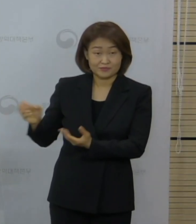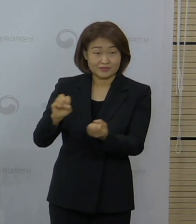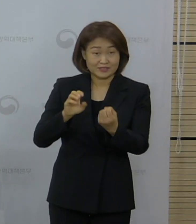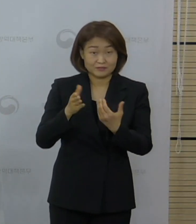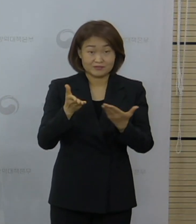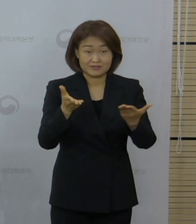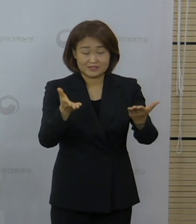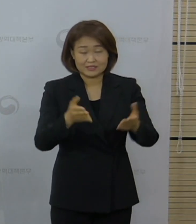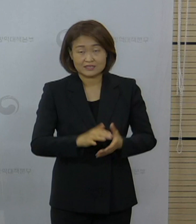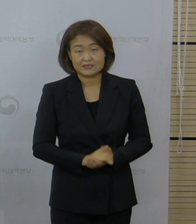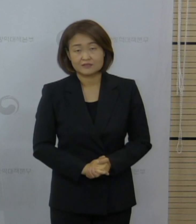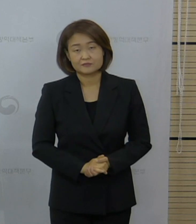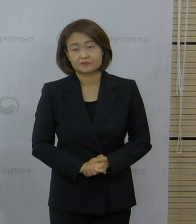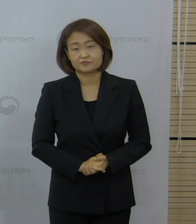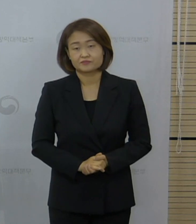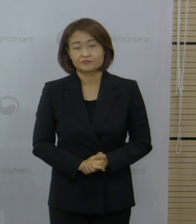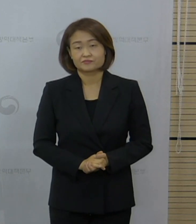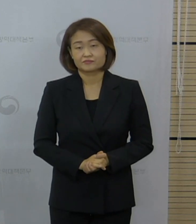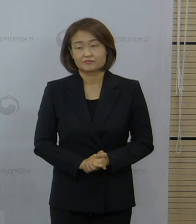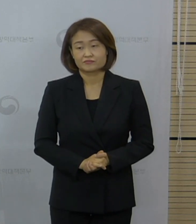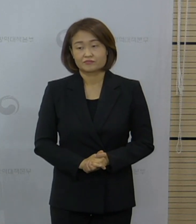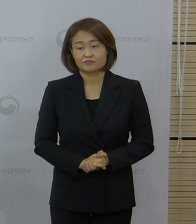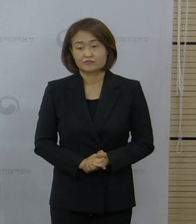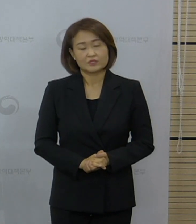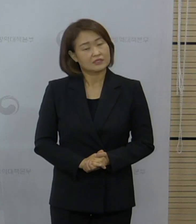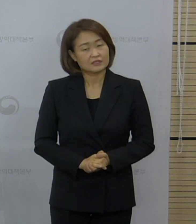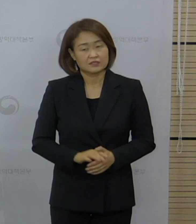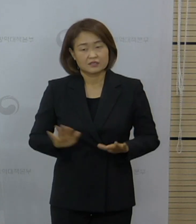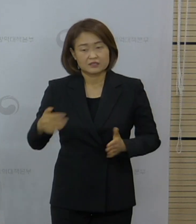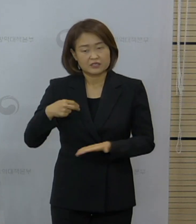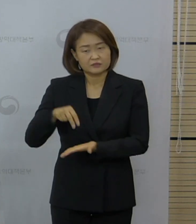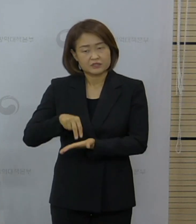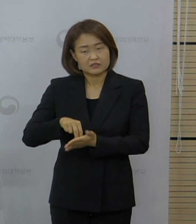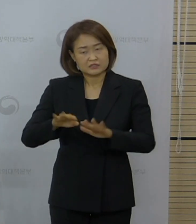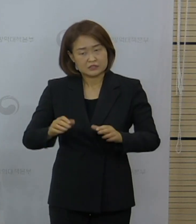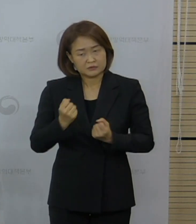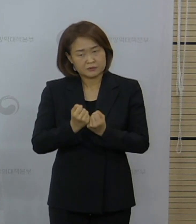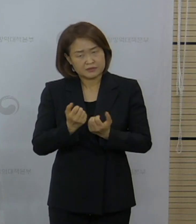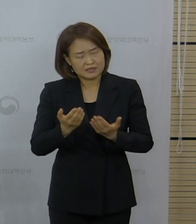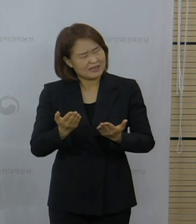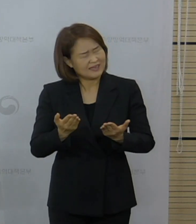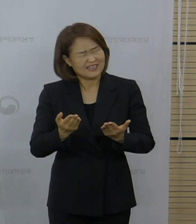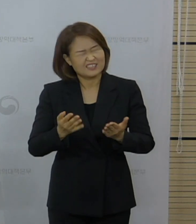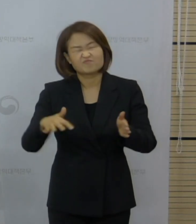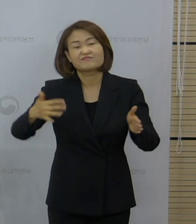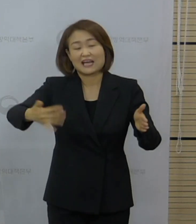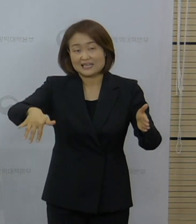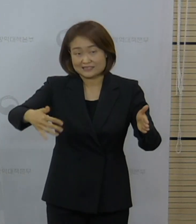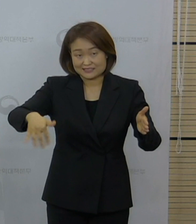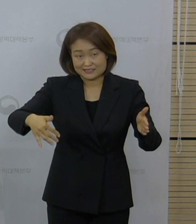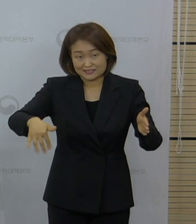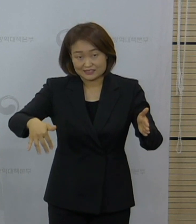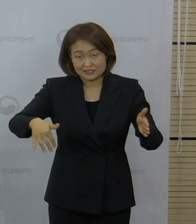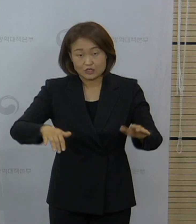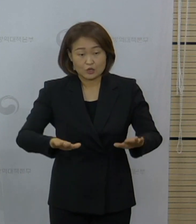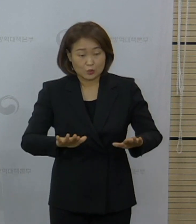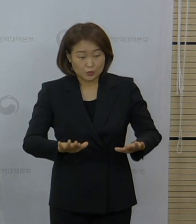부분은 제가 지금 설명을 드리는 것이 적절하지는 않을 것 같고요. 금일 배포될